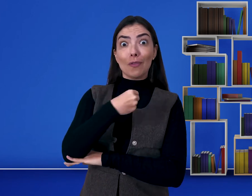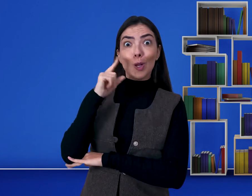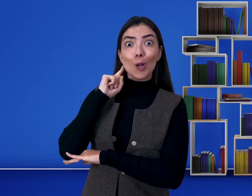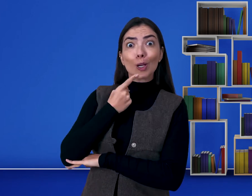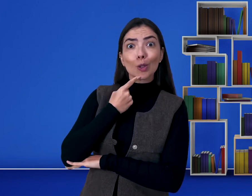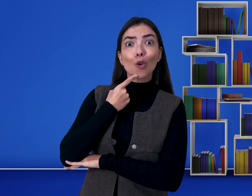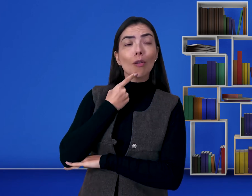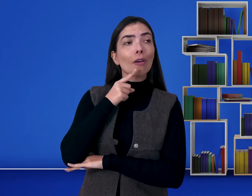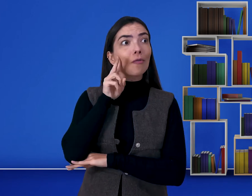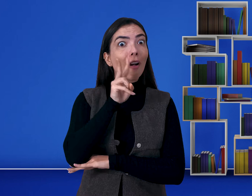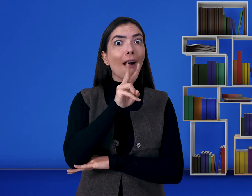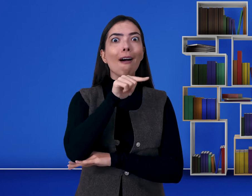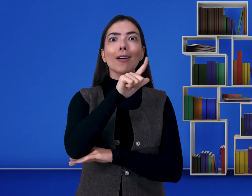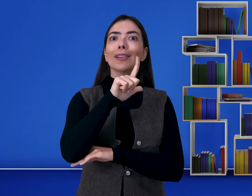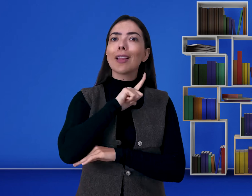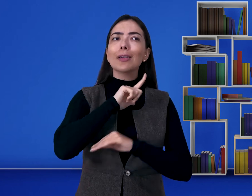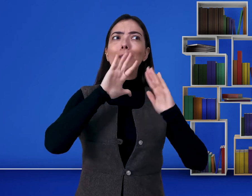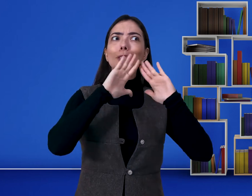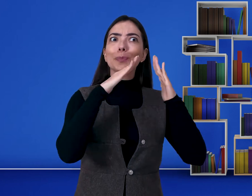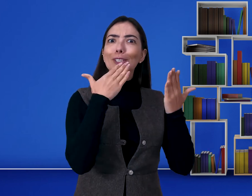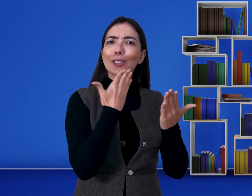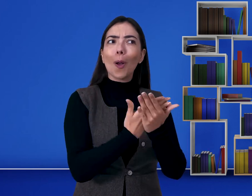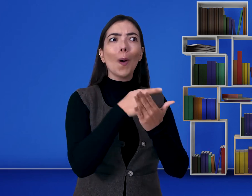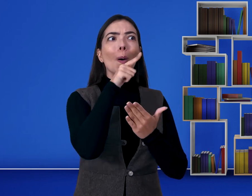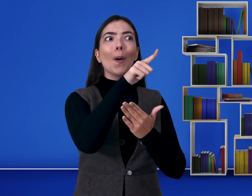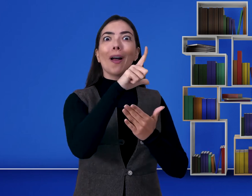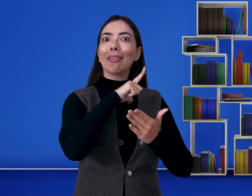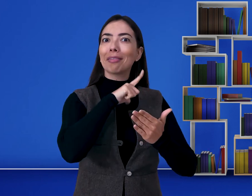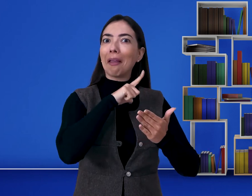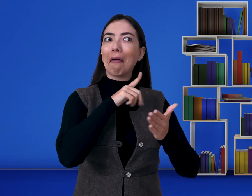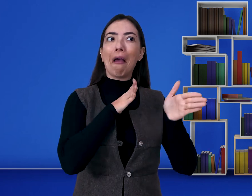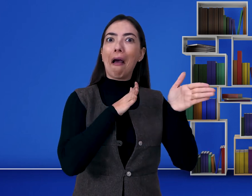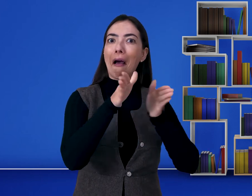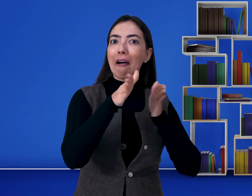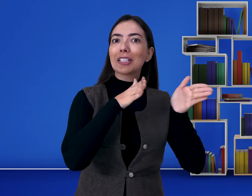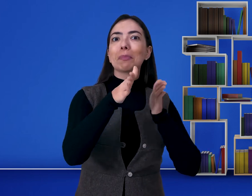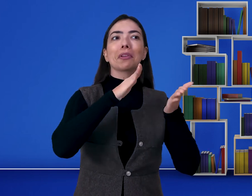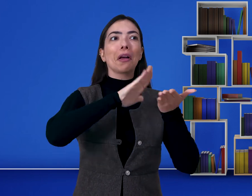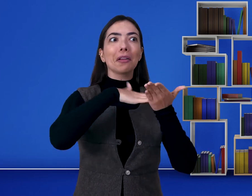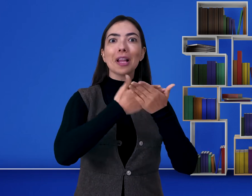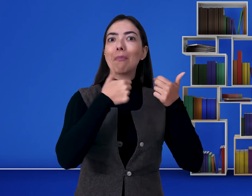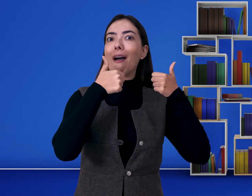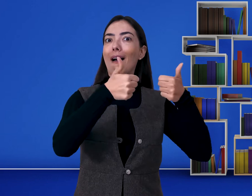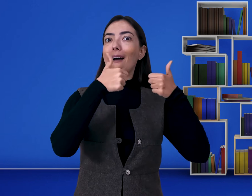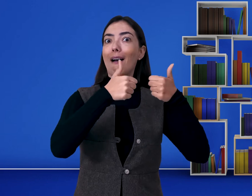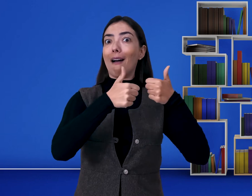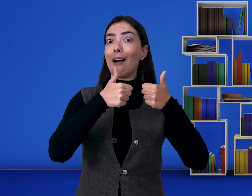pai e a mãe de filho surdo olhar aquela escola e acharem que realmente existe acessibilidade, que haverá